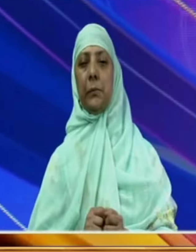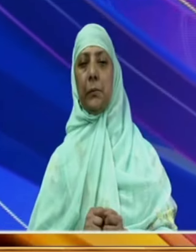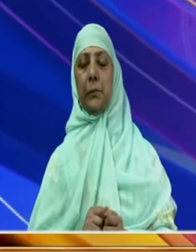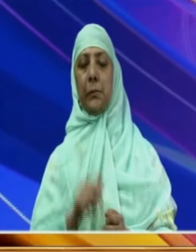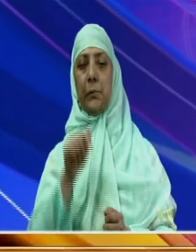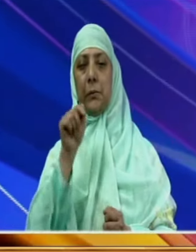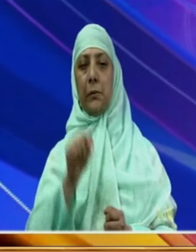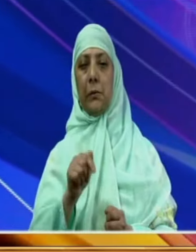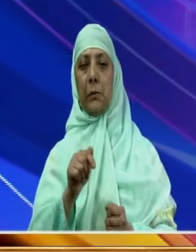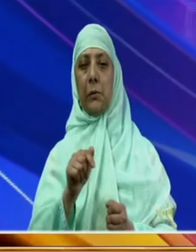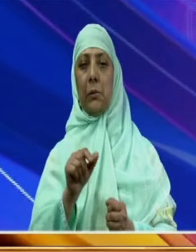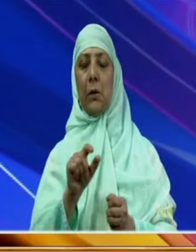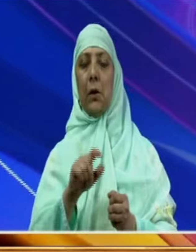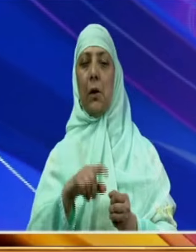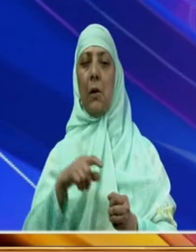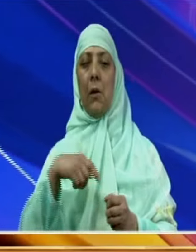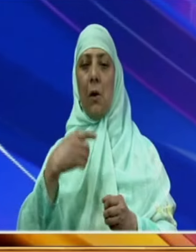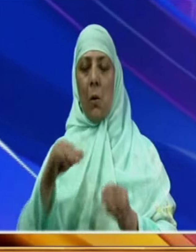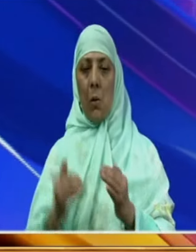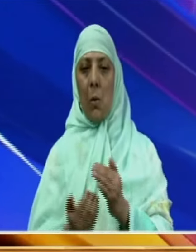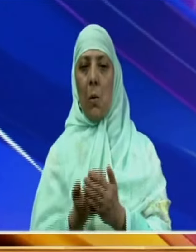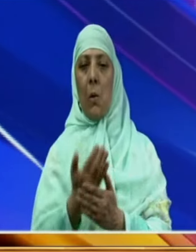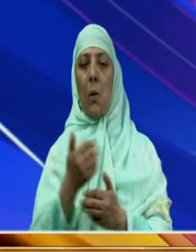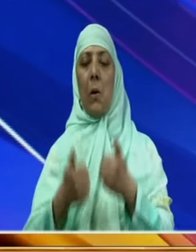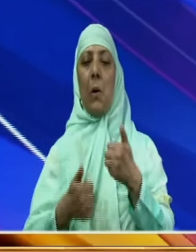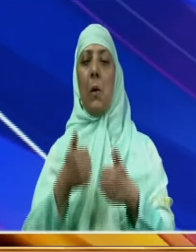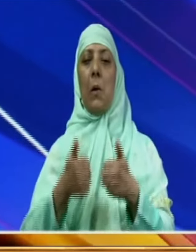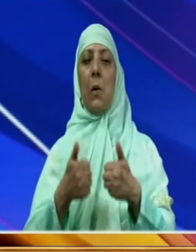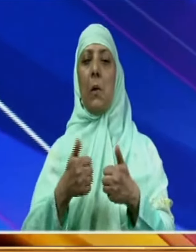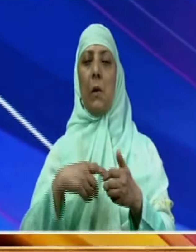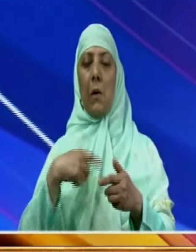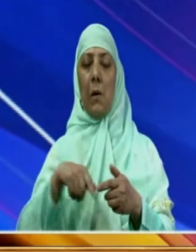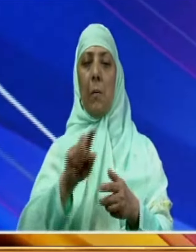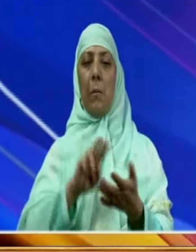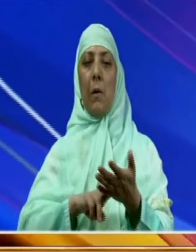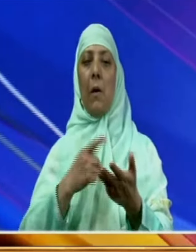ان میں از سر نو امتحان کرائی جانے کی مطالبے سے متعلق